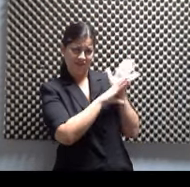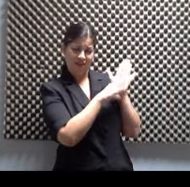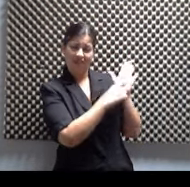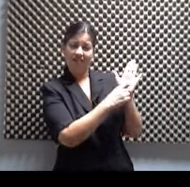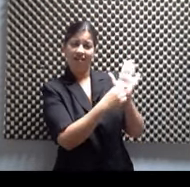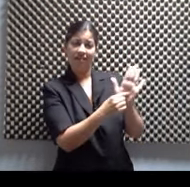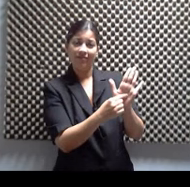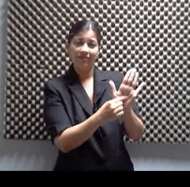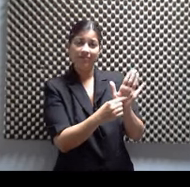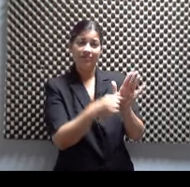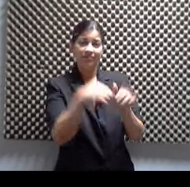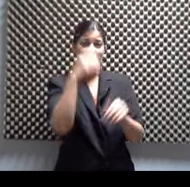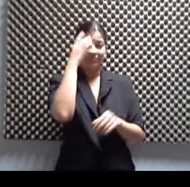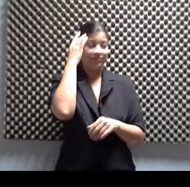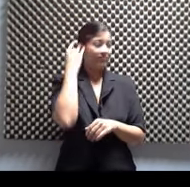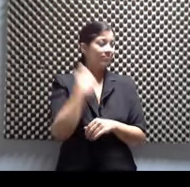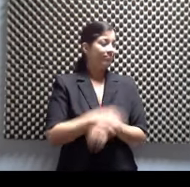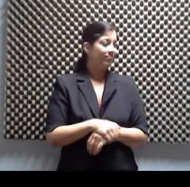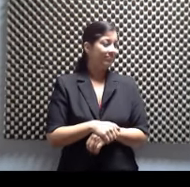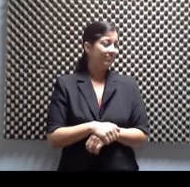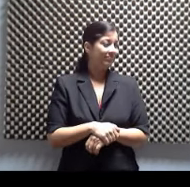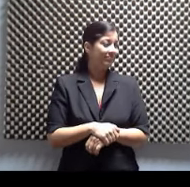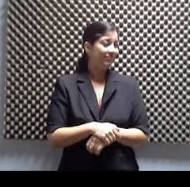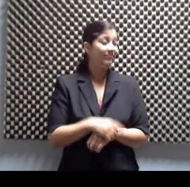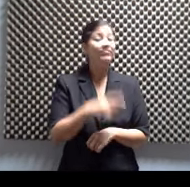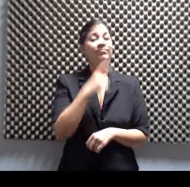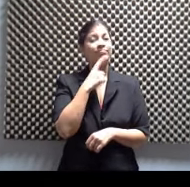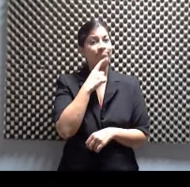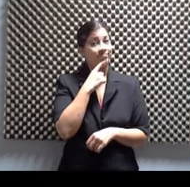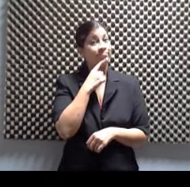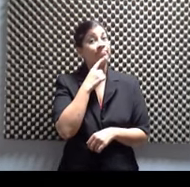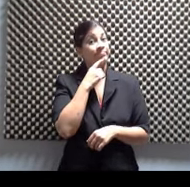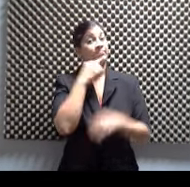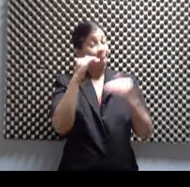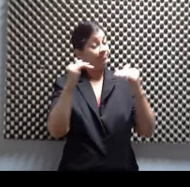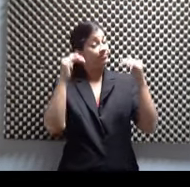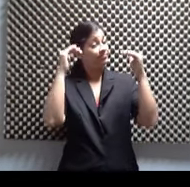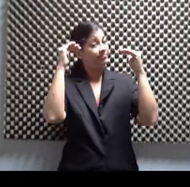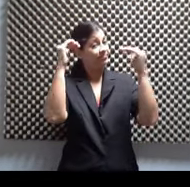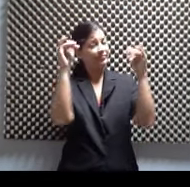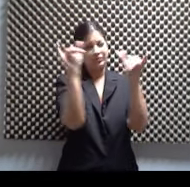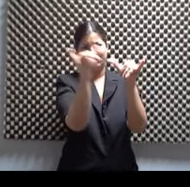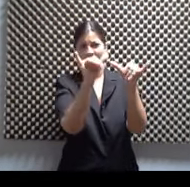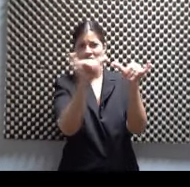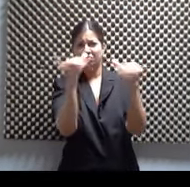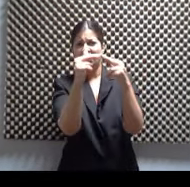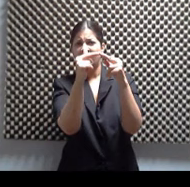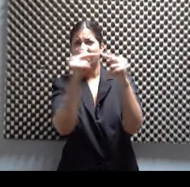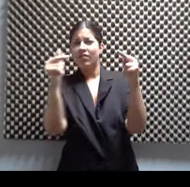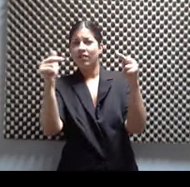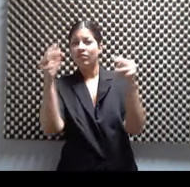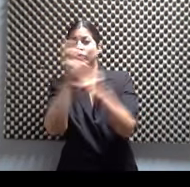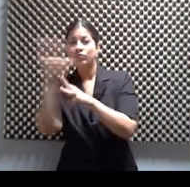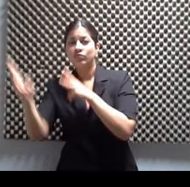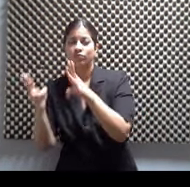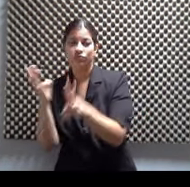no tiene nada que envidiar a todos los que, a las puestas anteriores, lo podemos buscar en Google. No, yo vi, yo vi